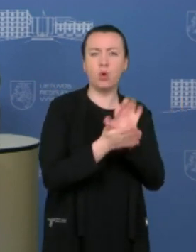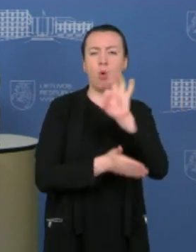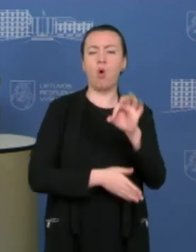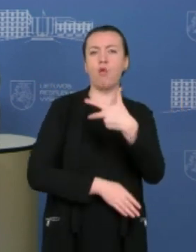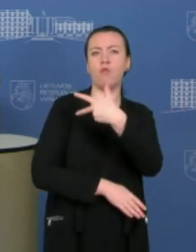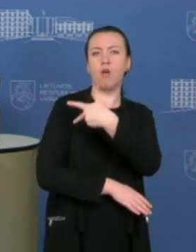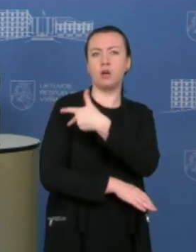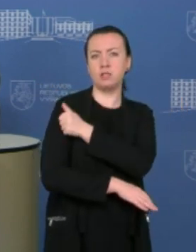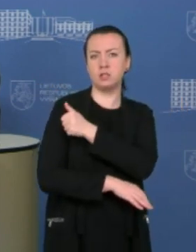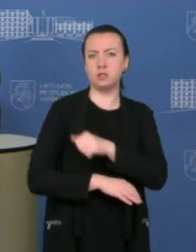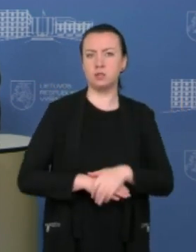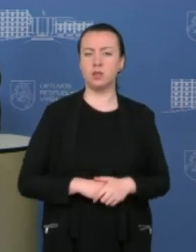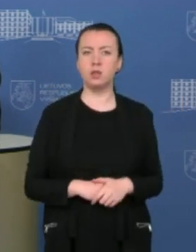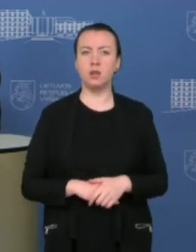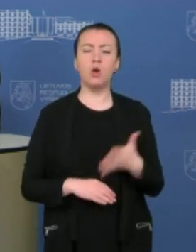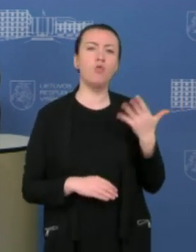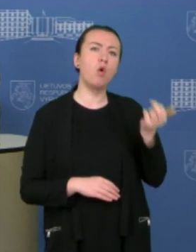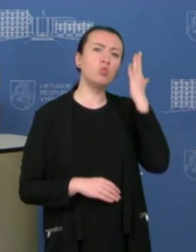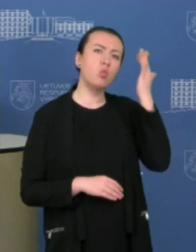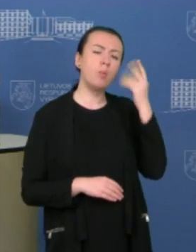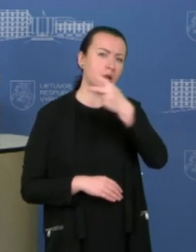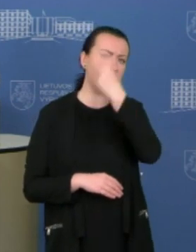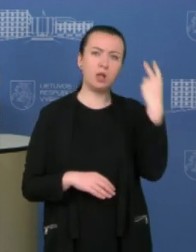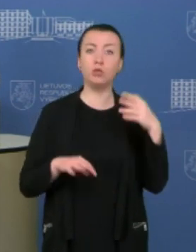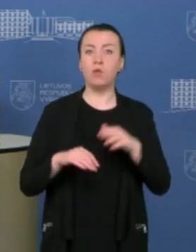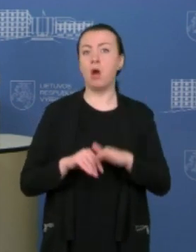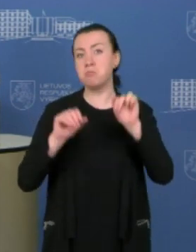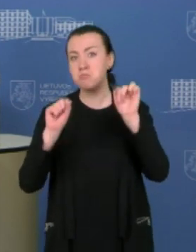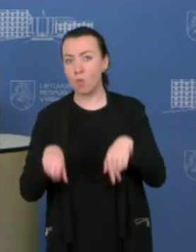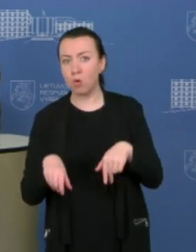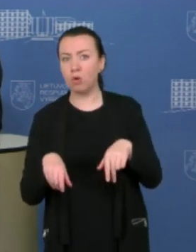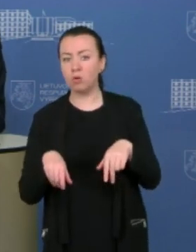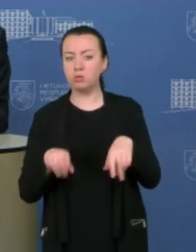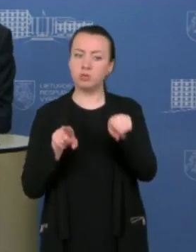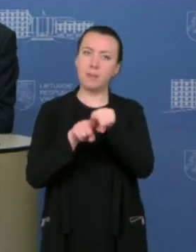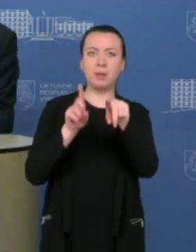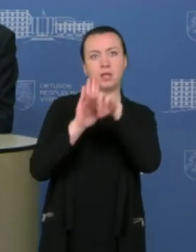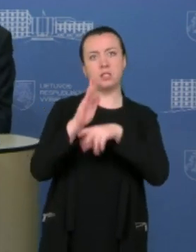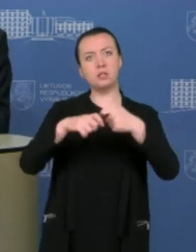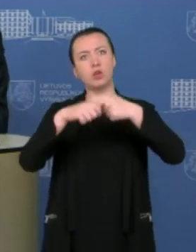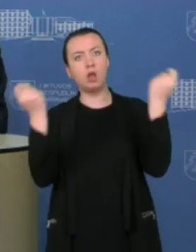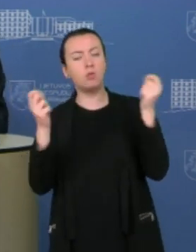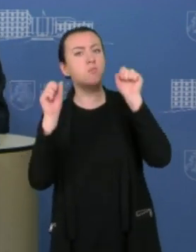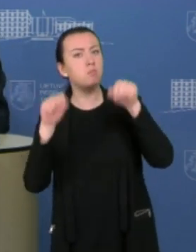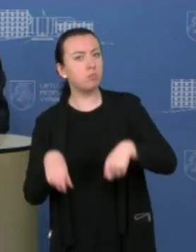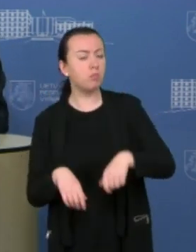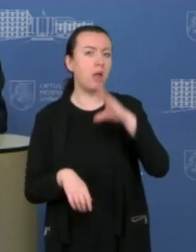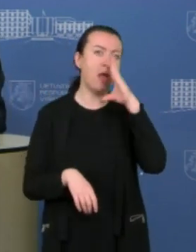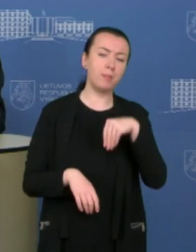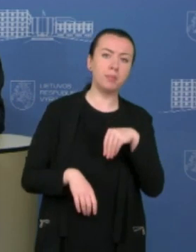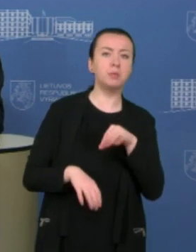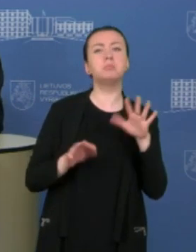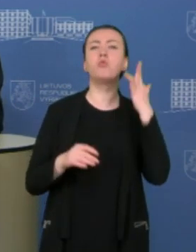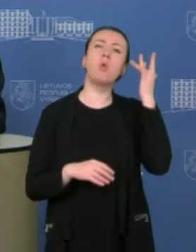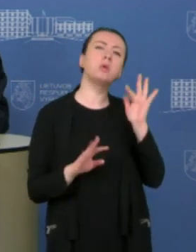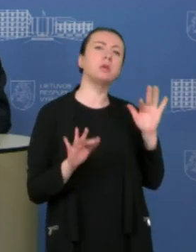atsikėti daugiau žmonių. Kaip jūs manote, Lietuvoje gali irgi būti priektos tokios teisiklės, ir ar ar medikai turėtų skiepyti, ar